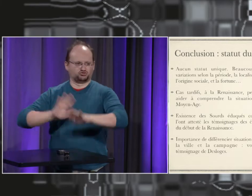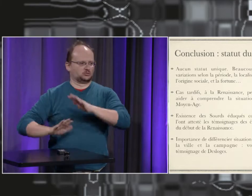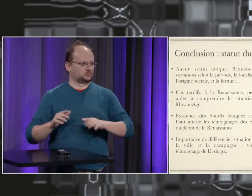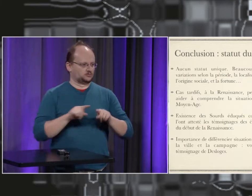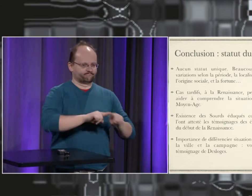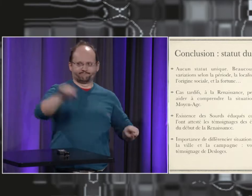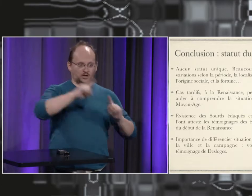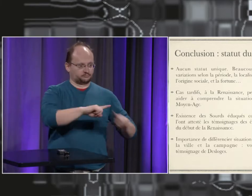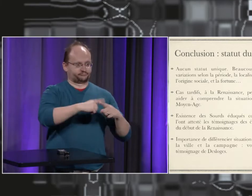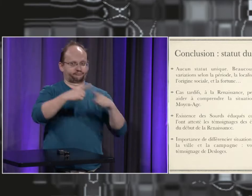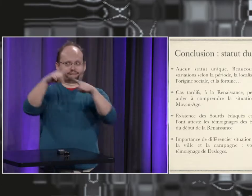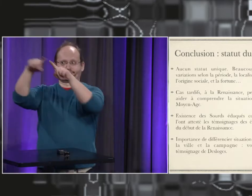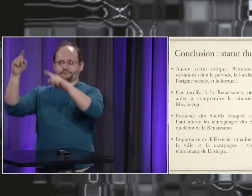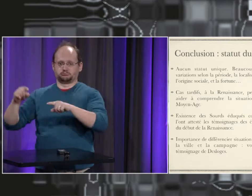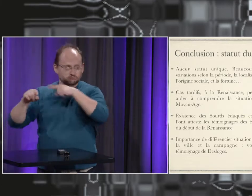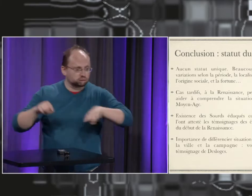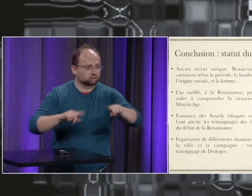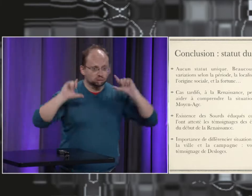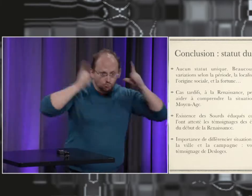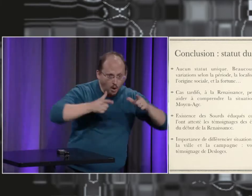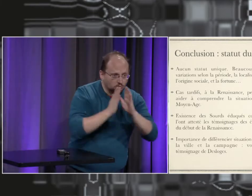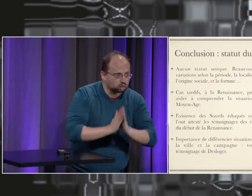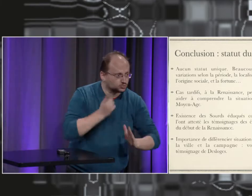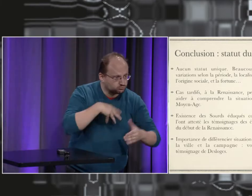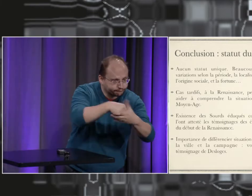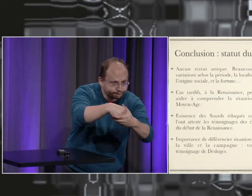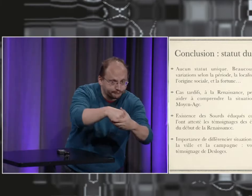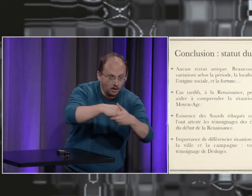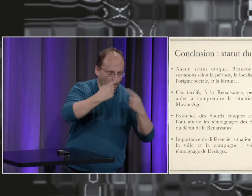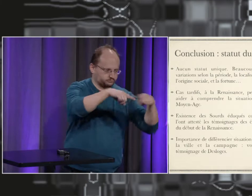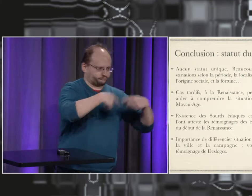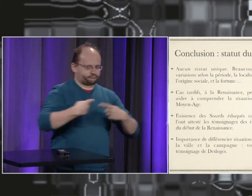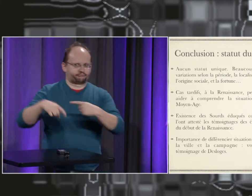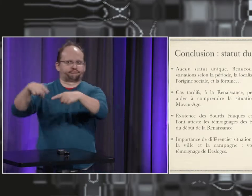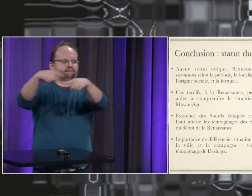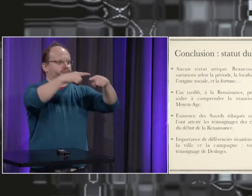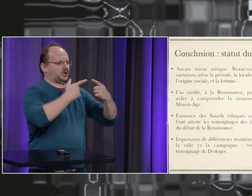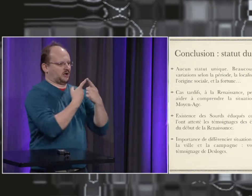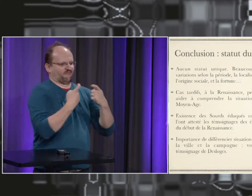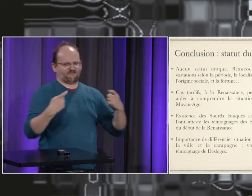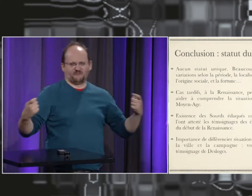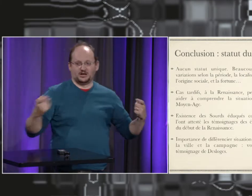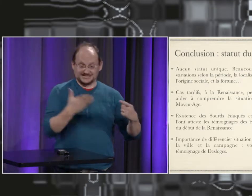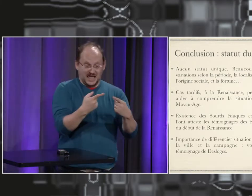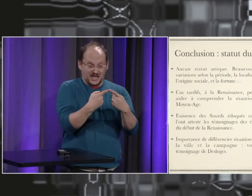d'autres qui étaient chevaliers et donc très protégés et instruits certains qui étaient accueillis dans des